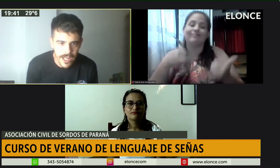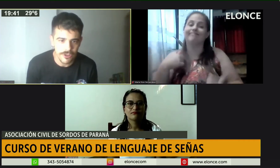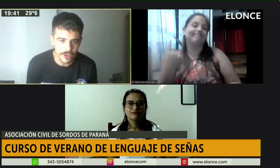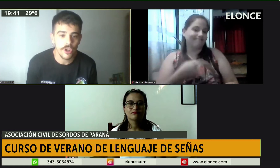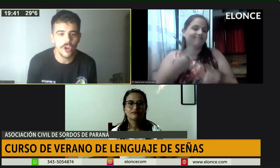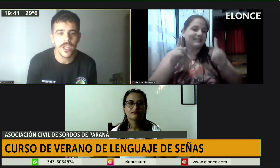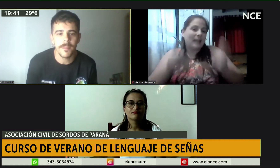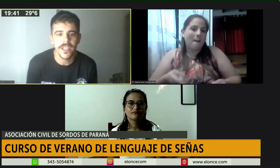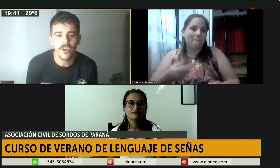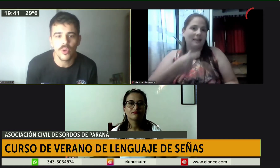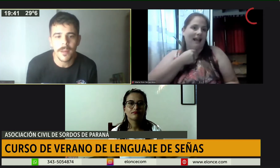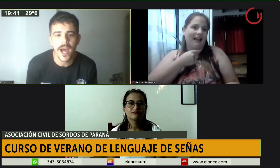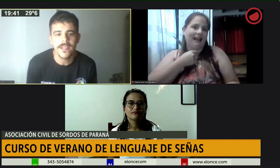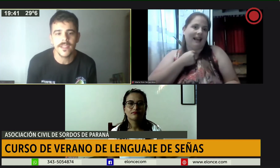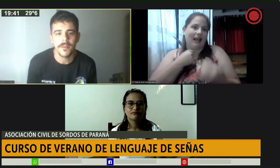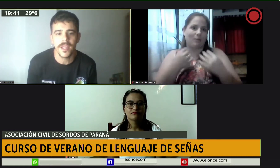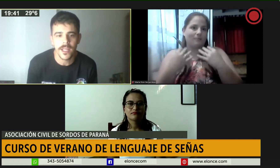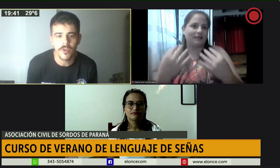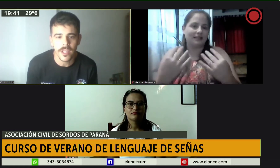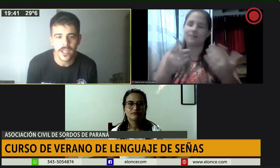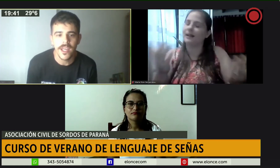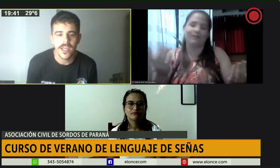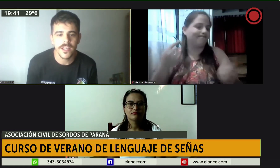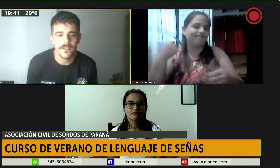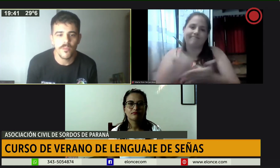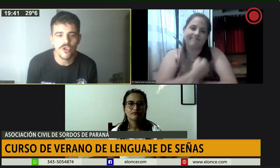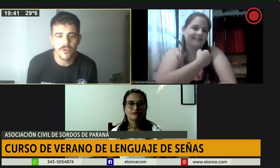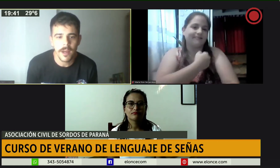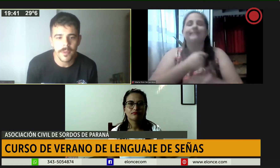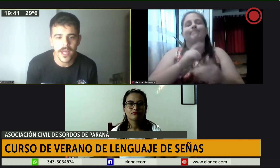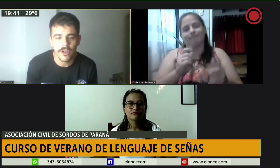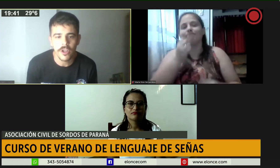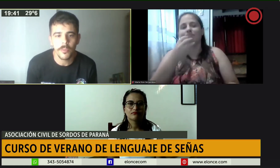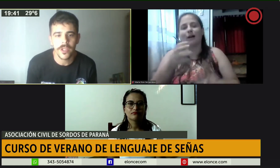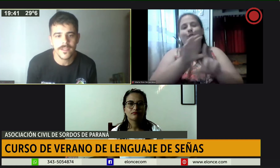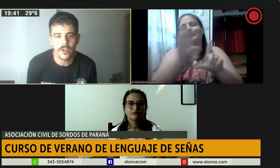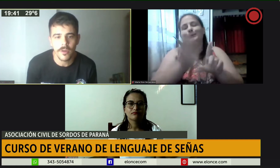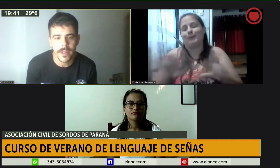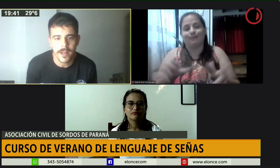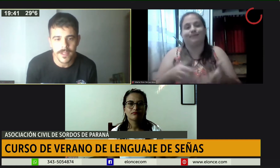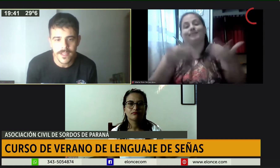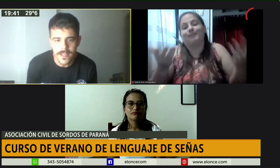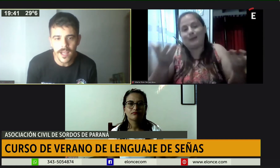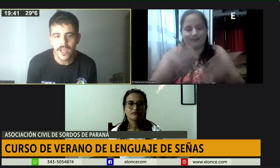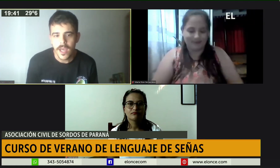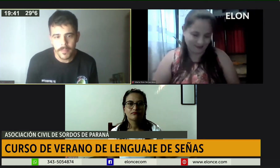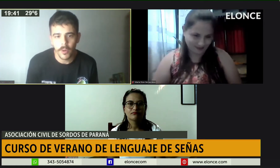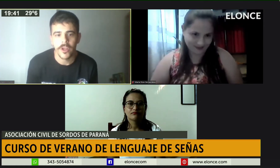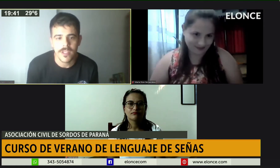A nosotros, lógicamente, nos gusta más y también creemos que es mucho más pedagógico poder hacerlo de manera presencial, pero bueno,